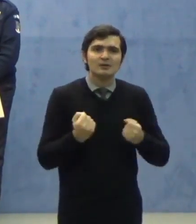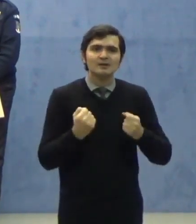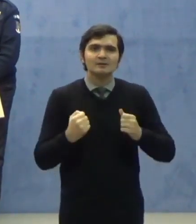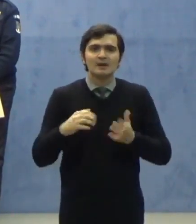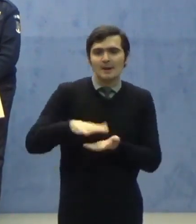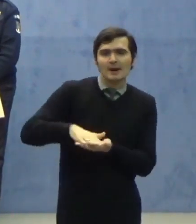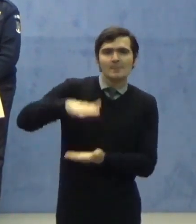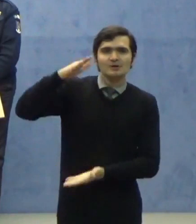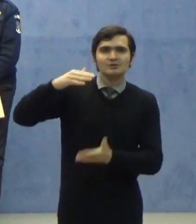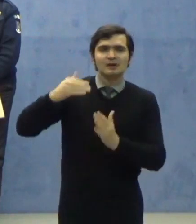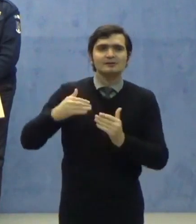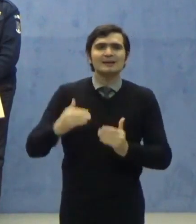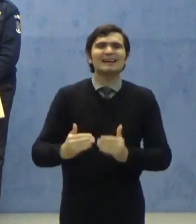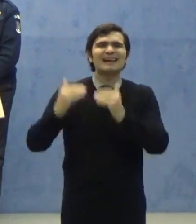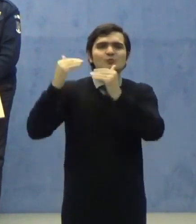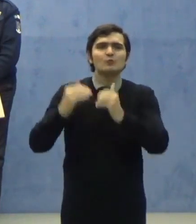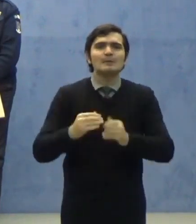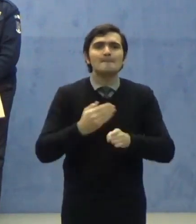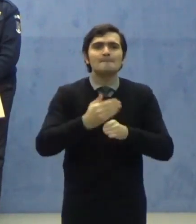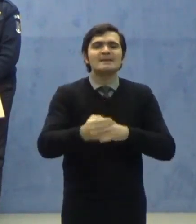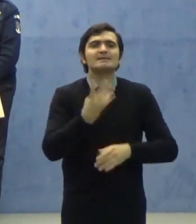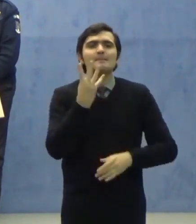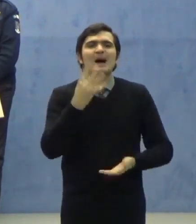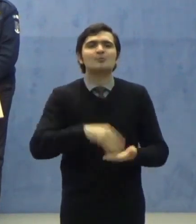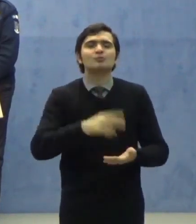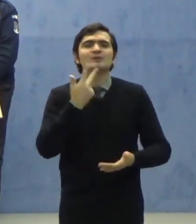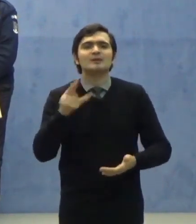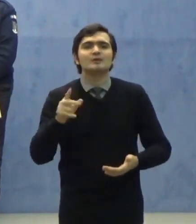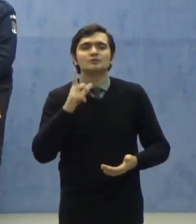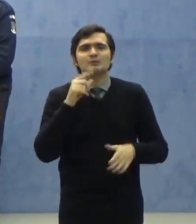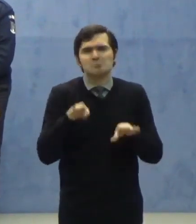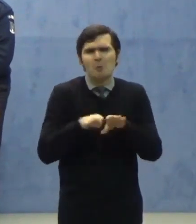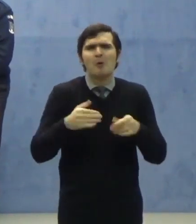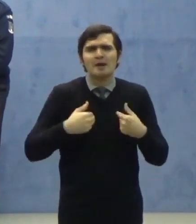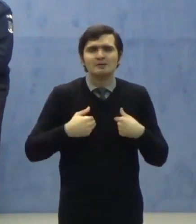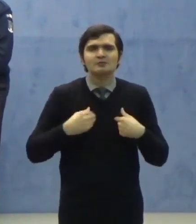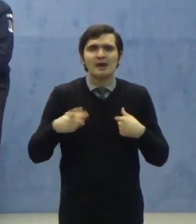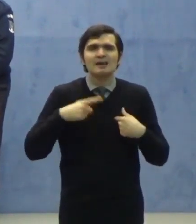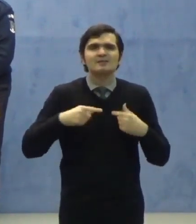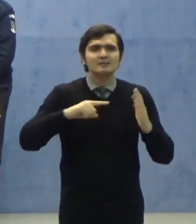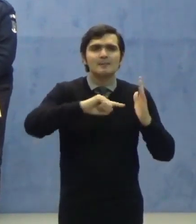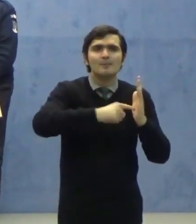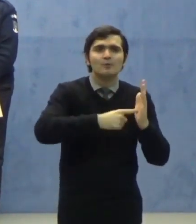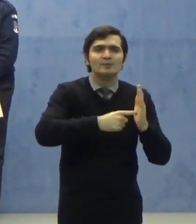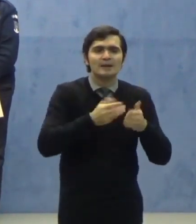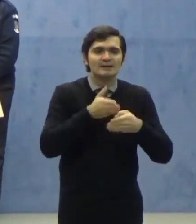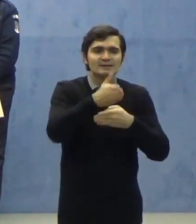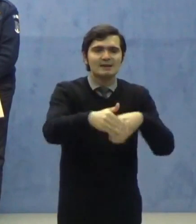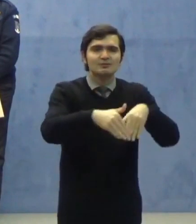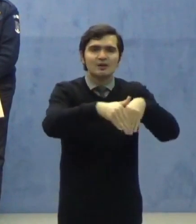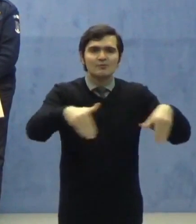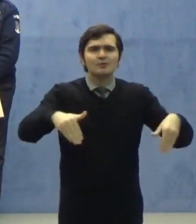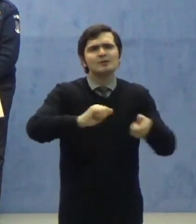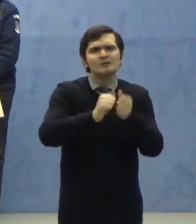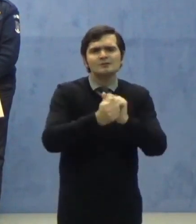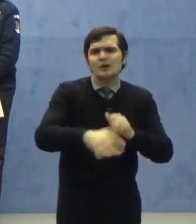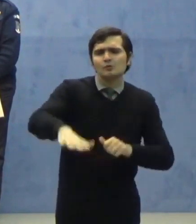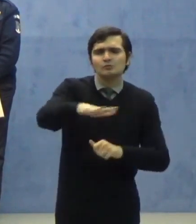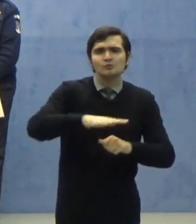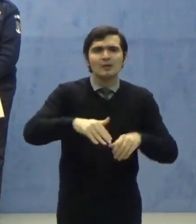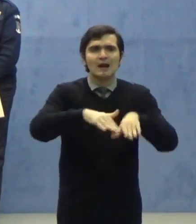Peste 4.300 de colegi aflați în punctele de trecere a frontierei, cât și în zona de frontieră.